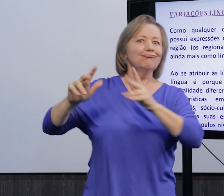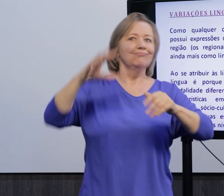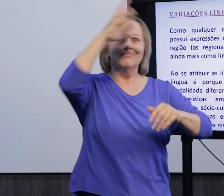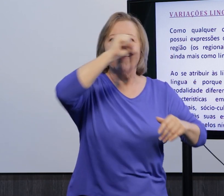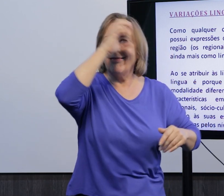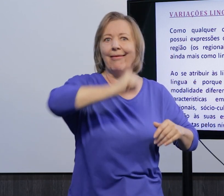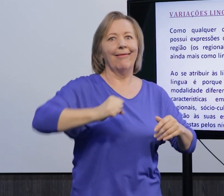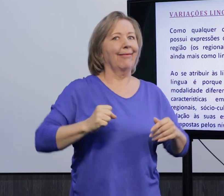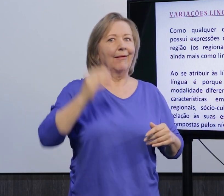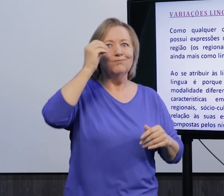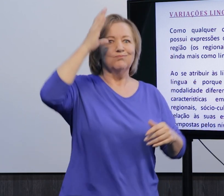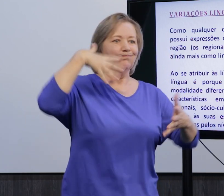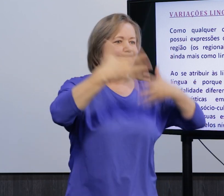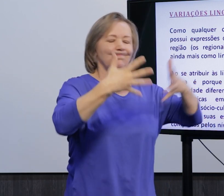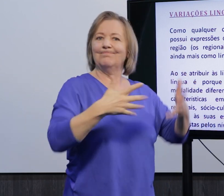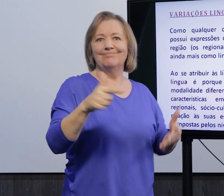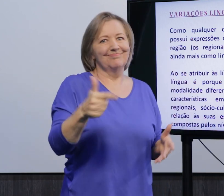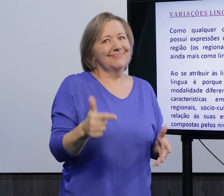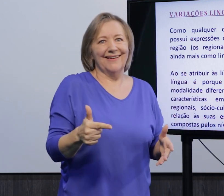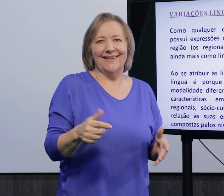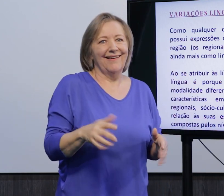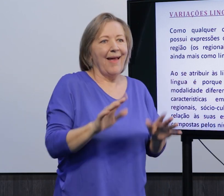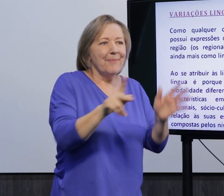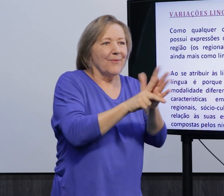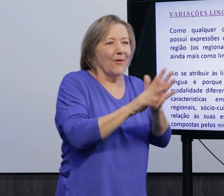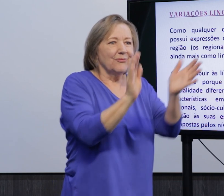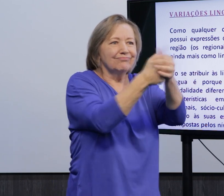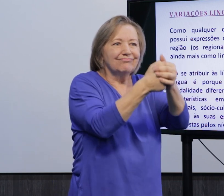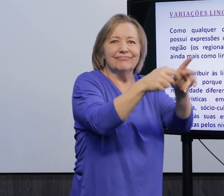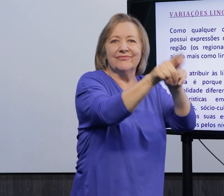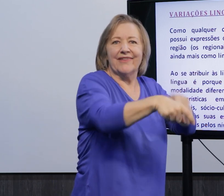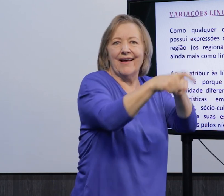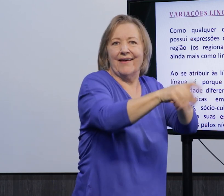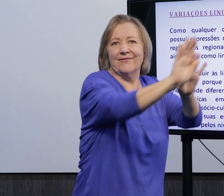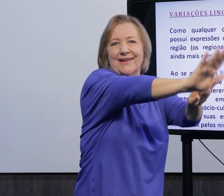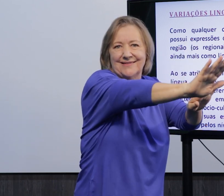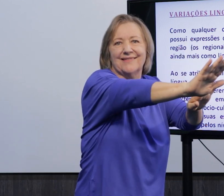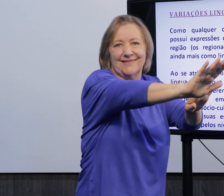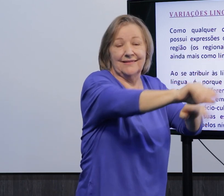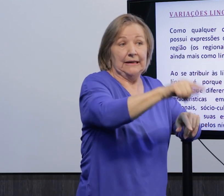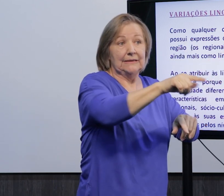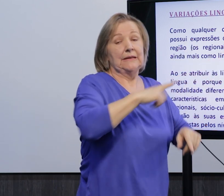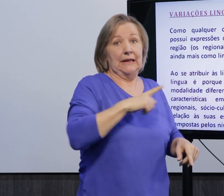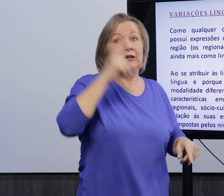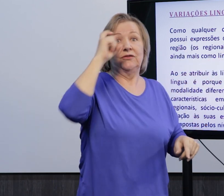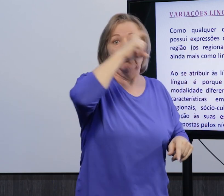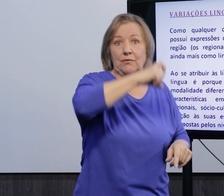Né, e assim, dessa forma, com contatos, com outros surdos, eles vão aprendendo. E também, né, muitas vezes existem esses surdos, né, que não têm